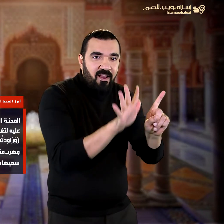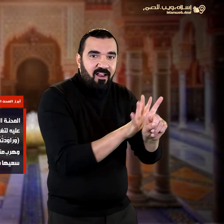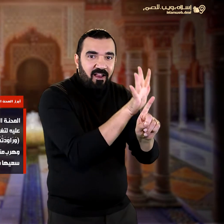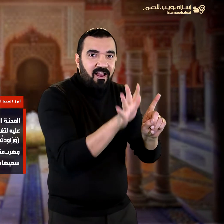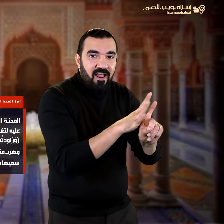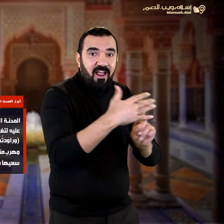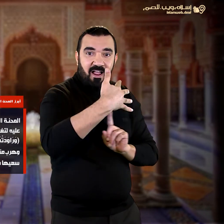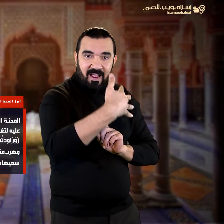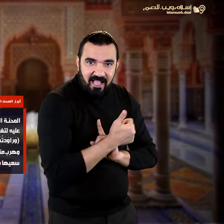الفحشاء